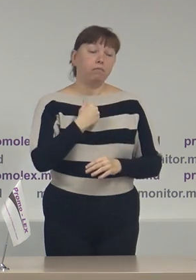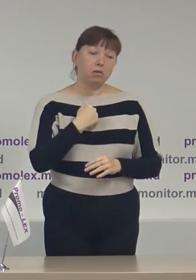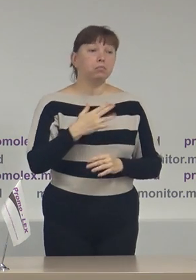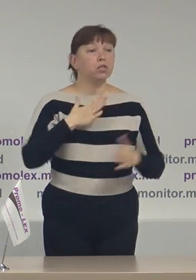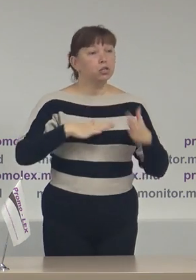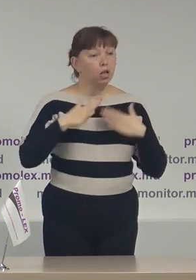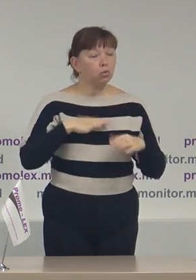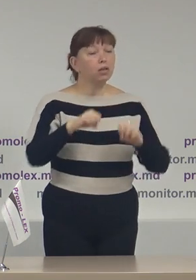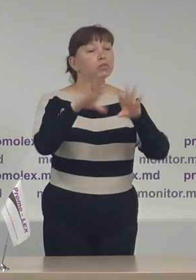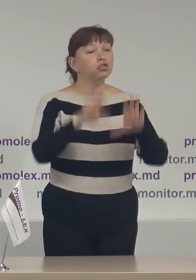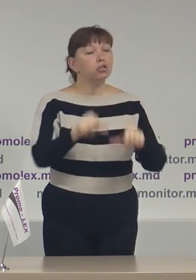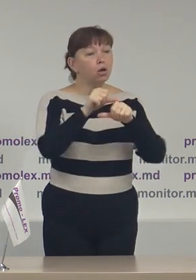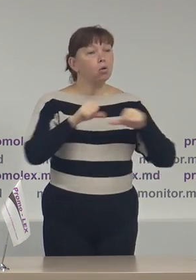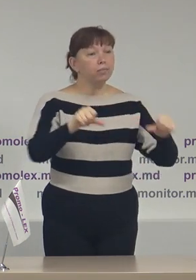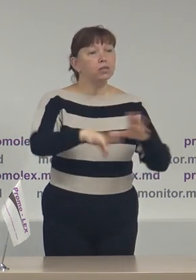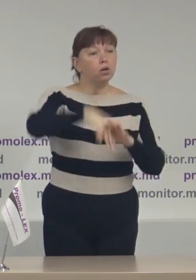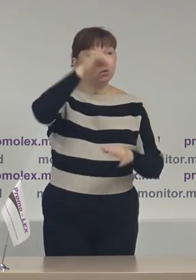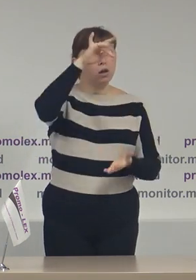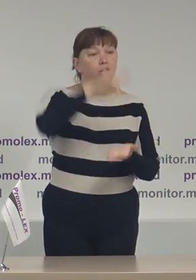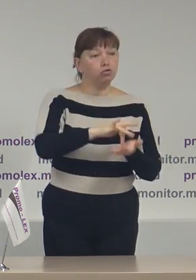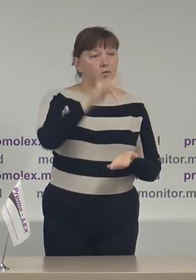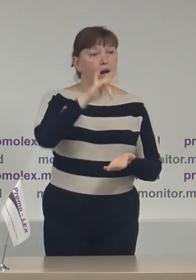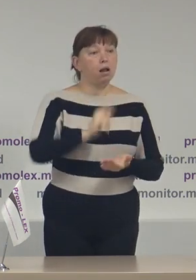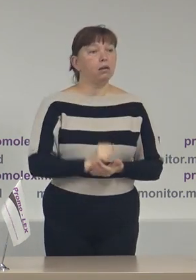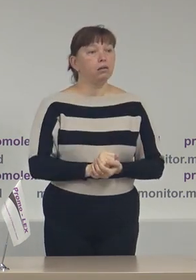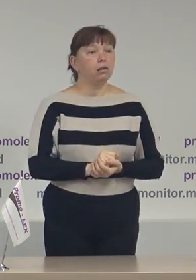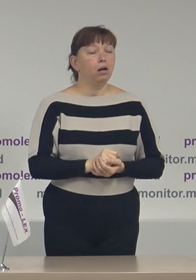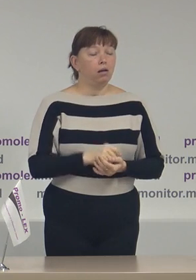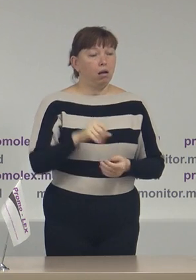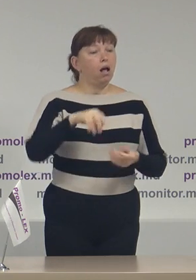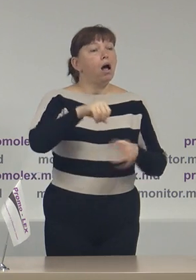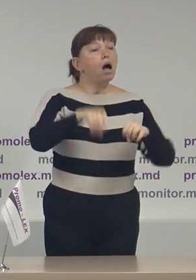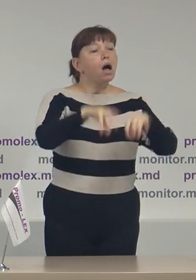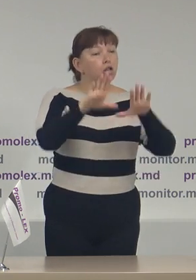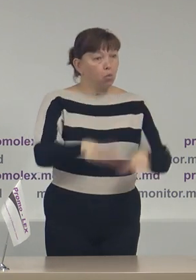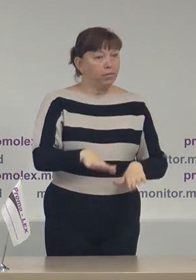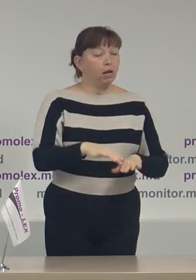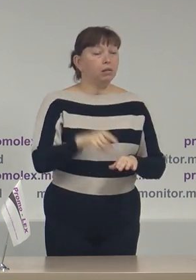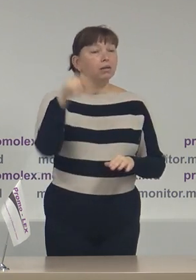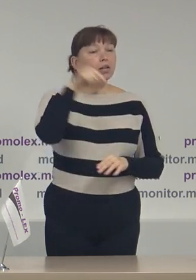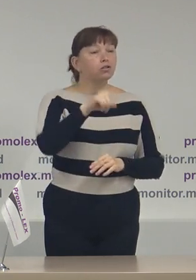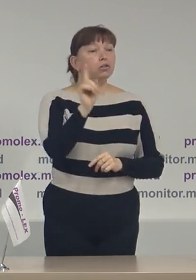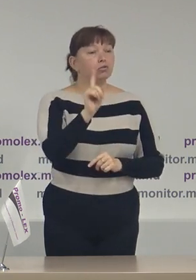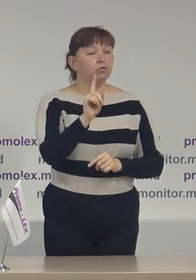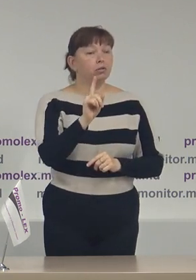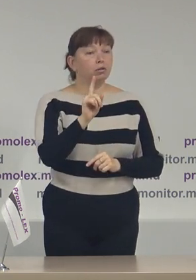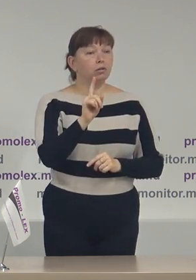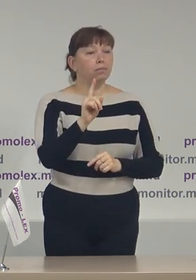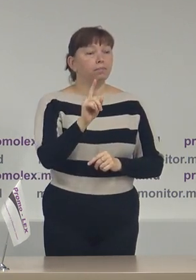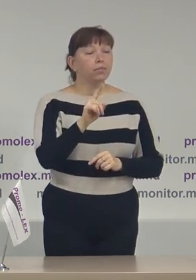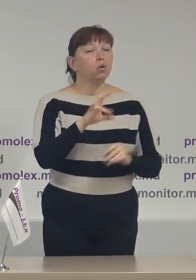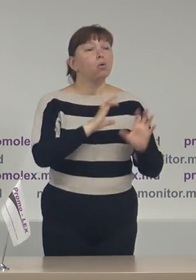decizia Comisiei Electorale Centrale, adoptată în ceea ce privește cu